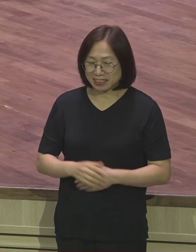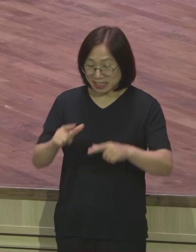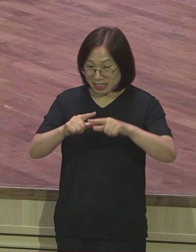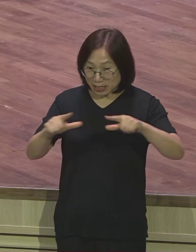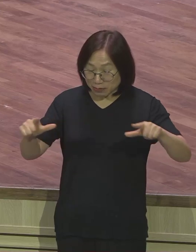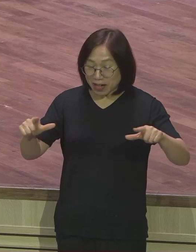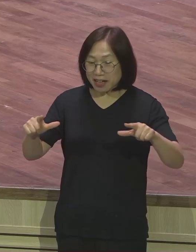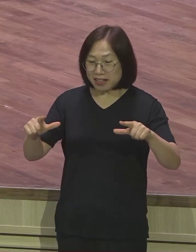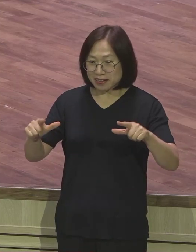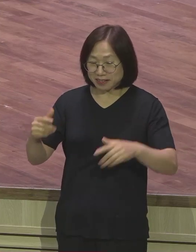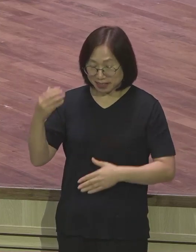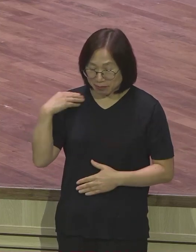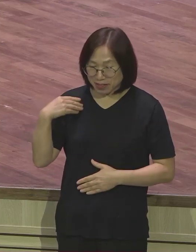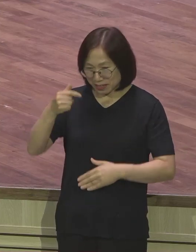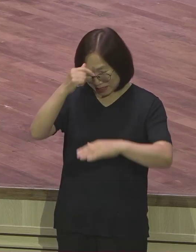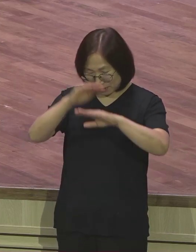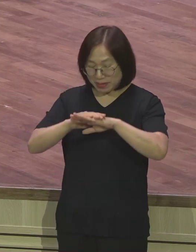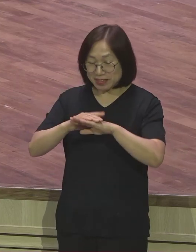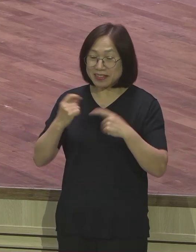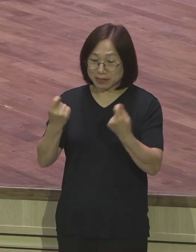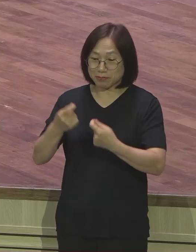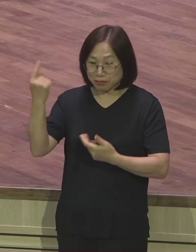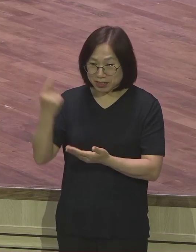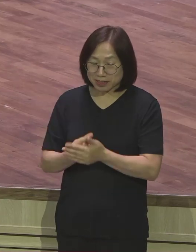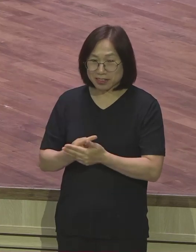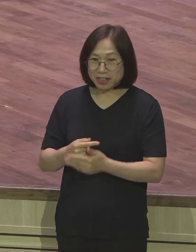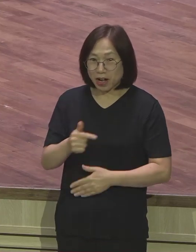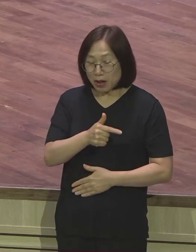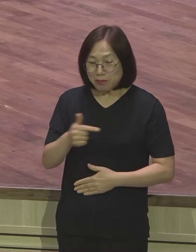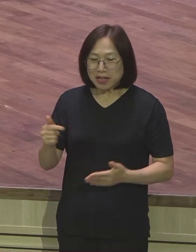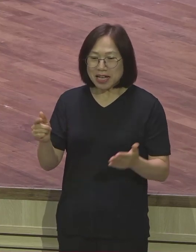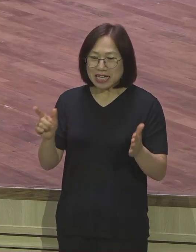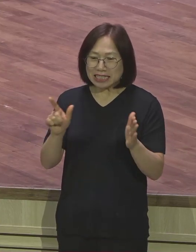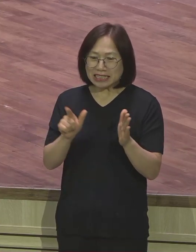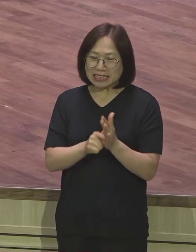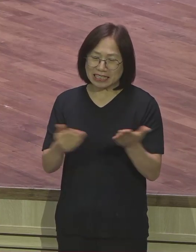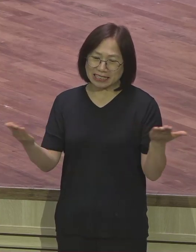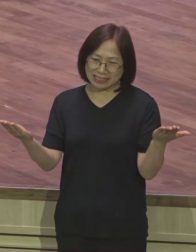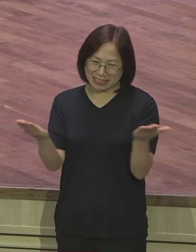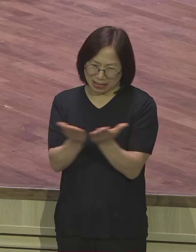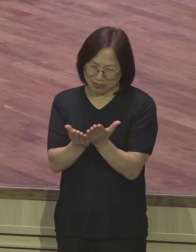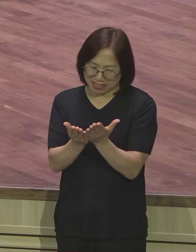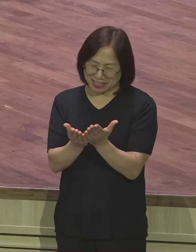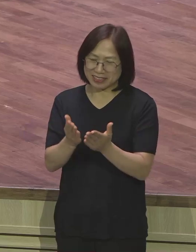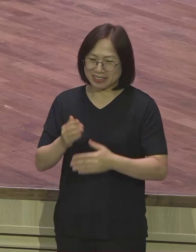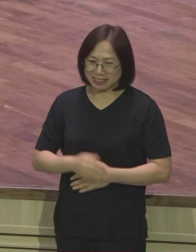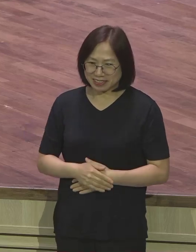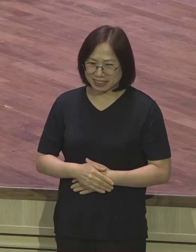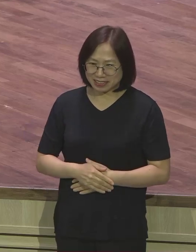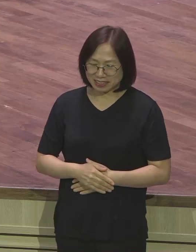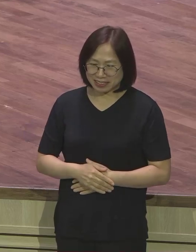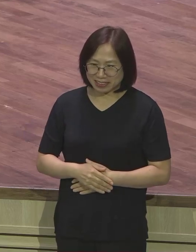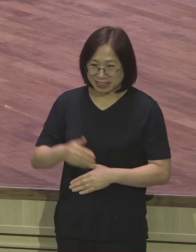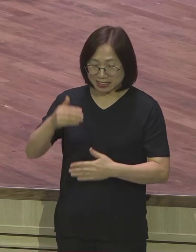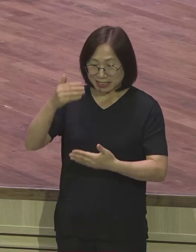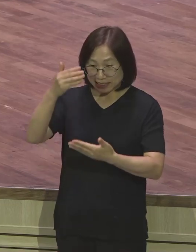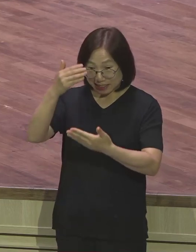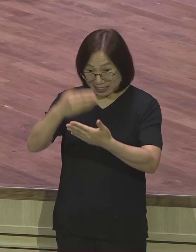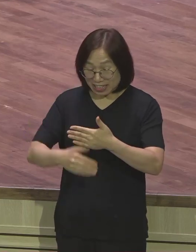예배팀이 들어왔더라고 얼마나 타이밍이 정확한지 그 본사님이 나중에 연락이 왔습니다 목사님 장례